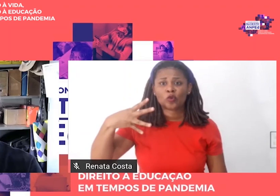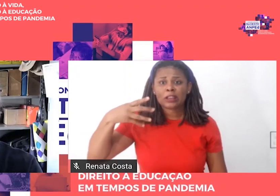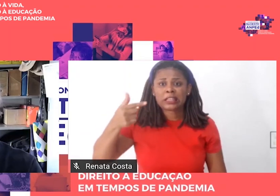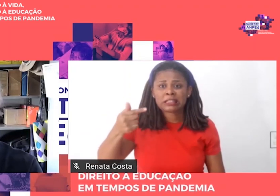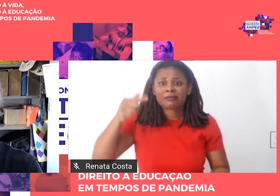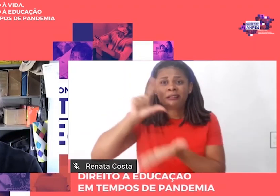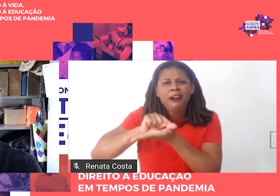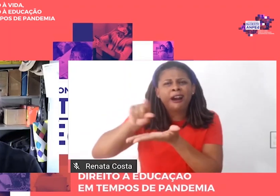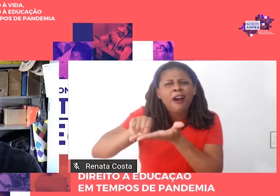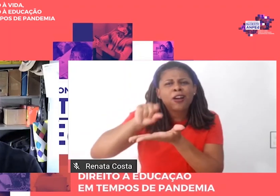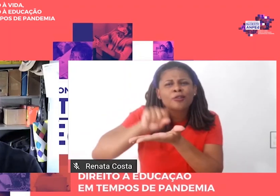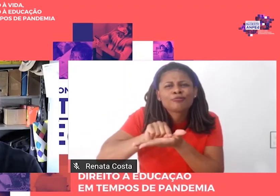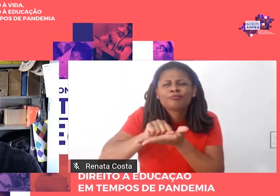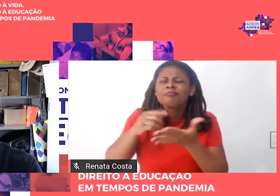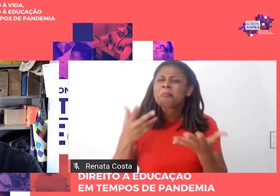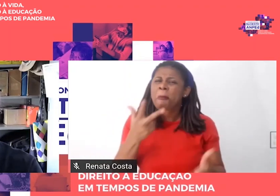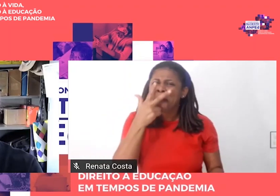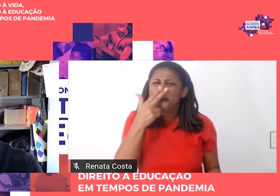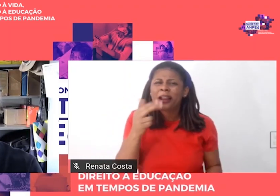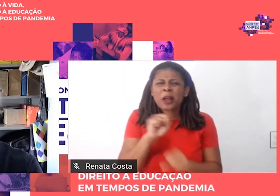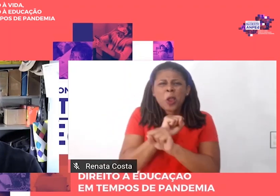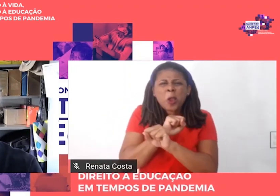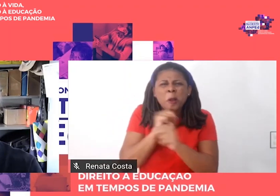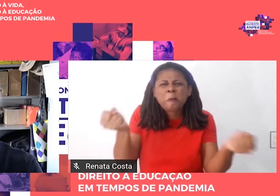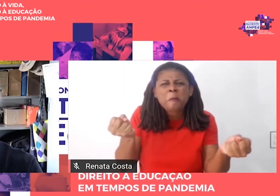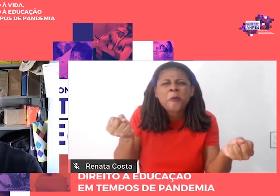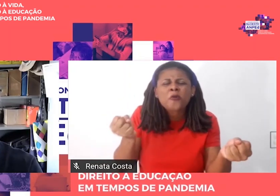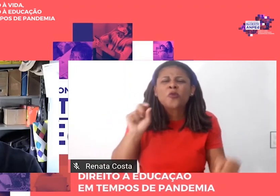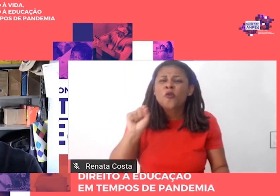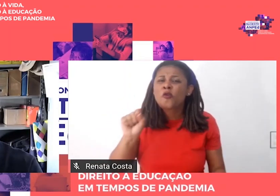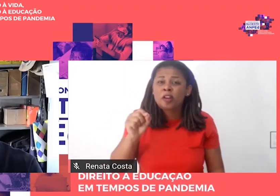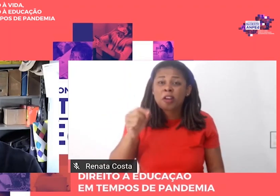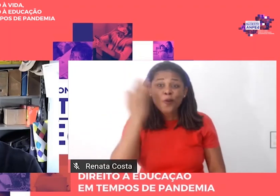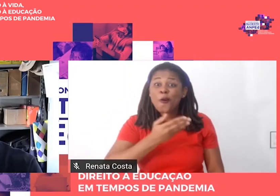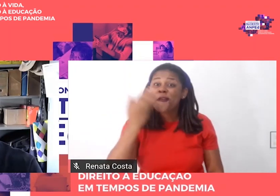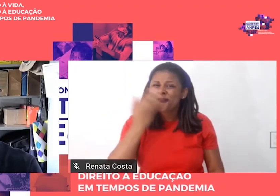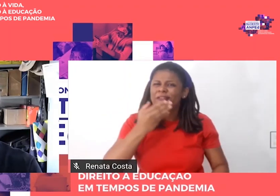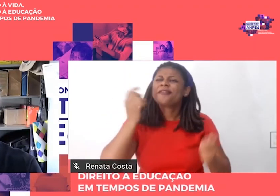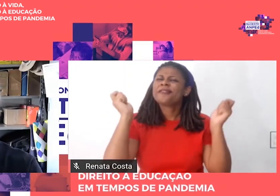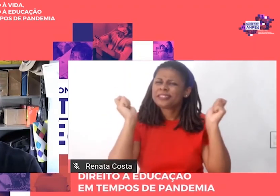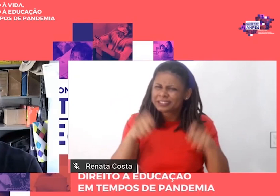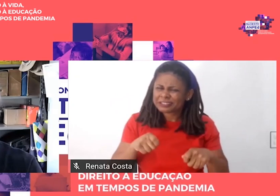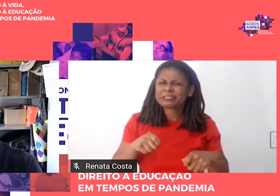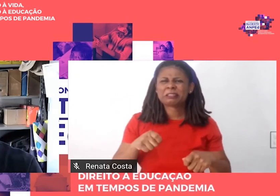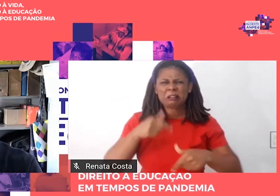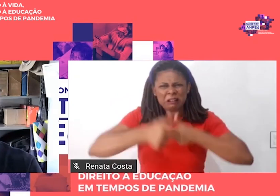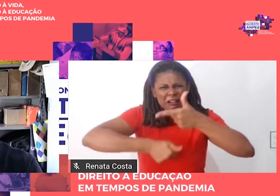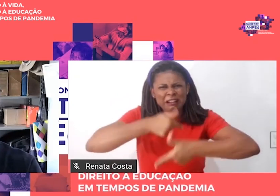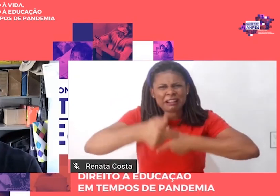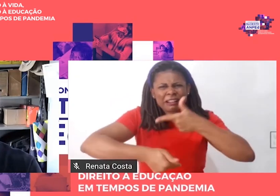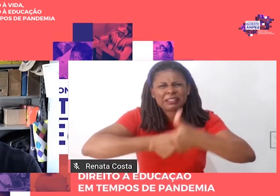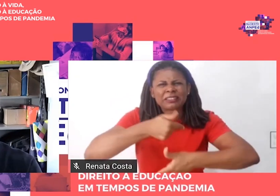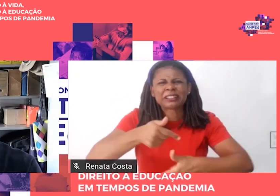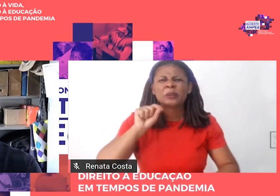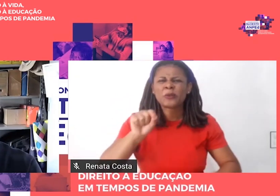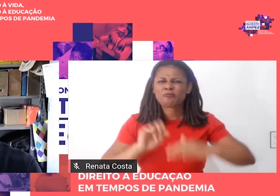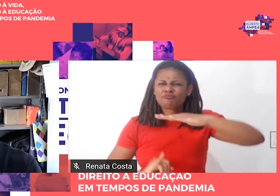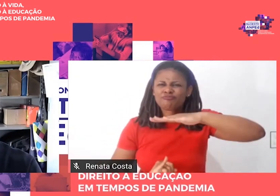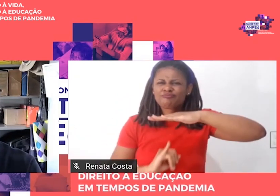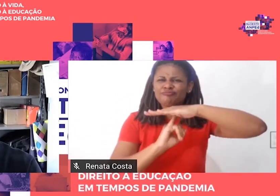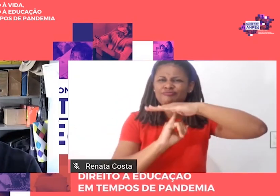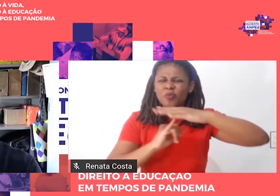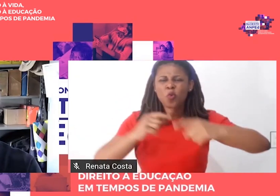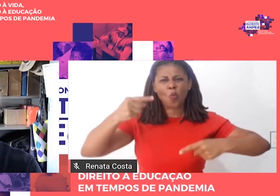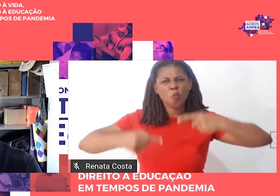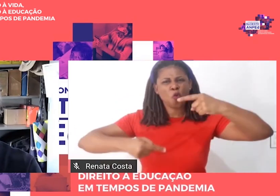Impossível desconsiderar a atividade institucional e política de quem realizou síntese